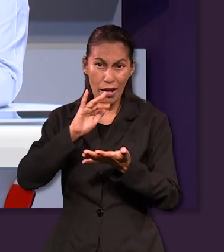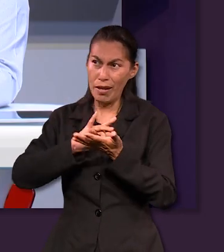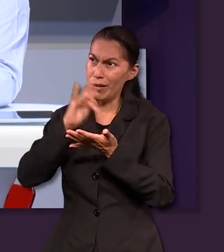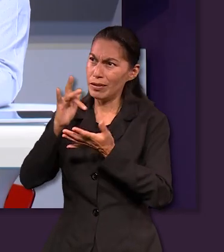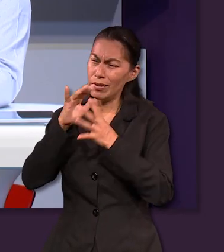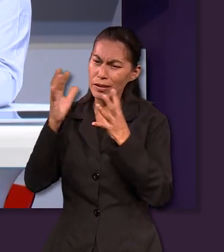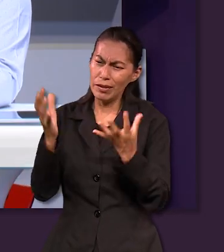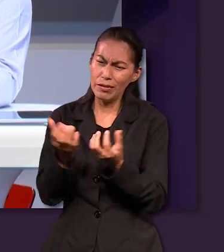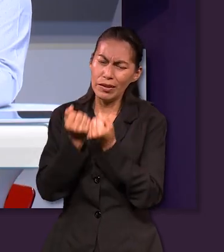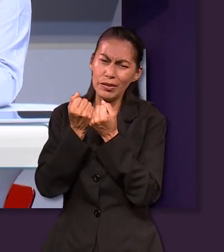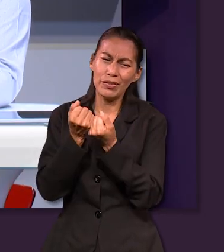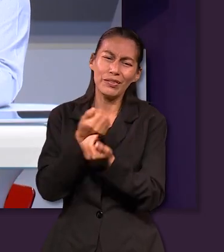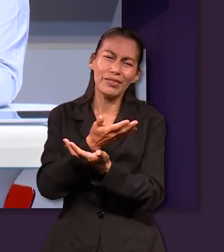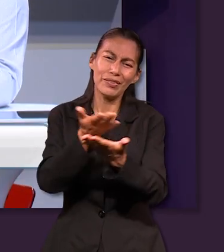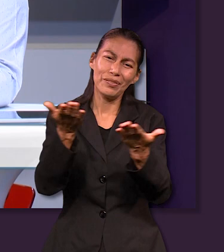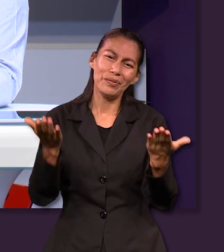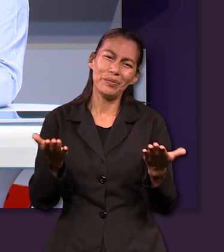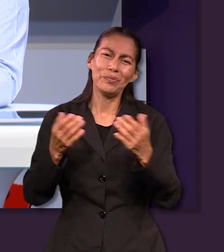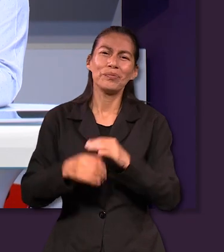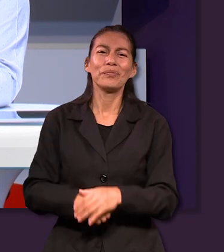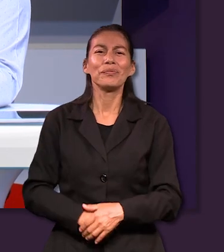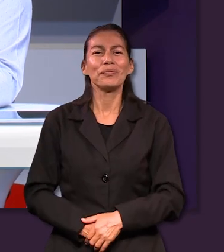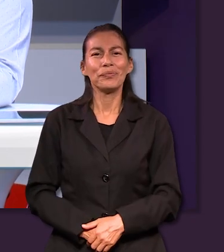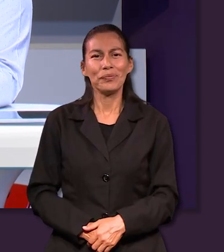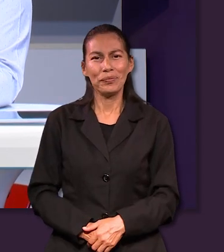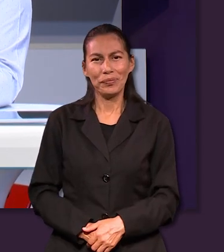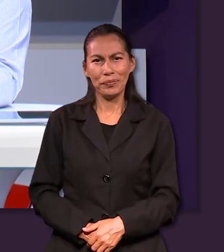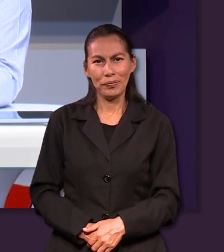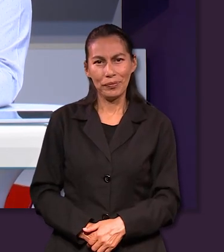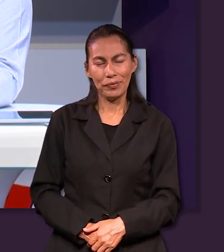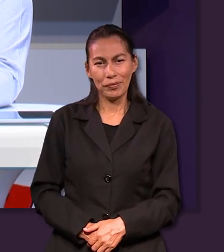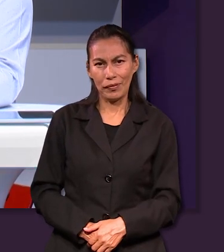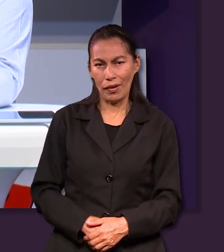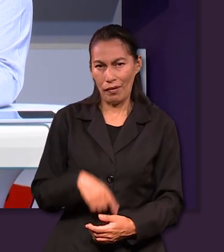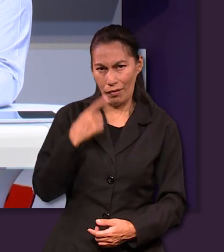obteniendo el fin de vuestra fe que es la salvación de vuestras almas